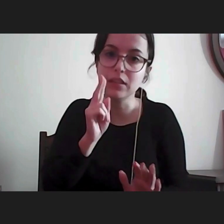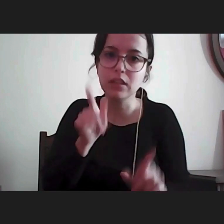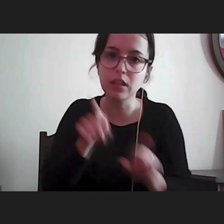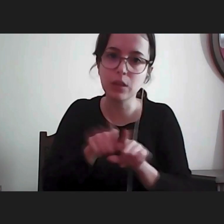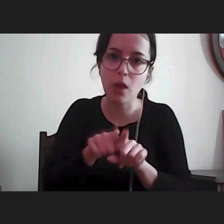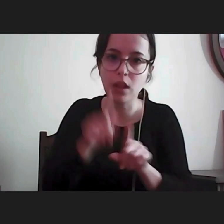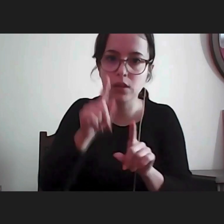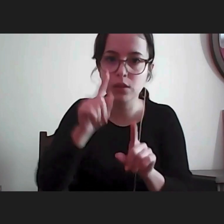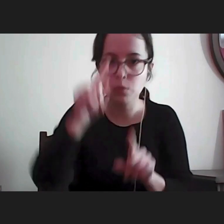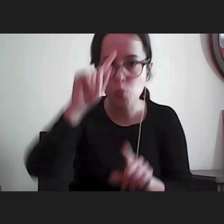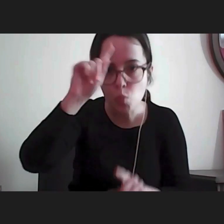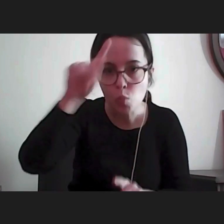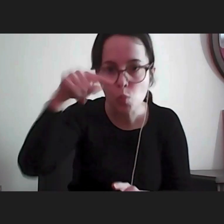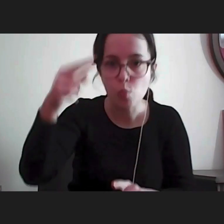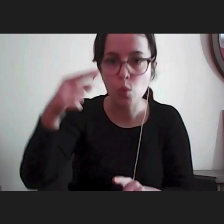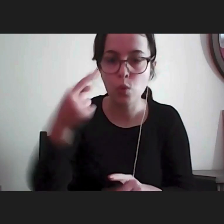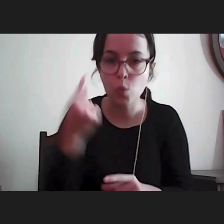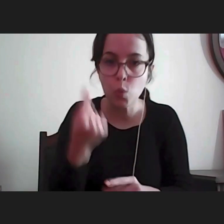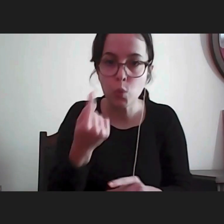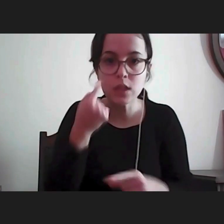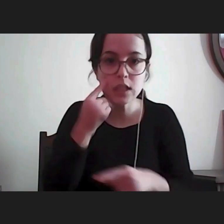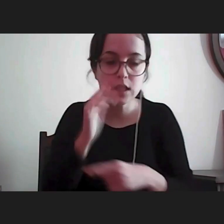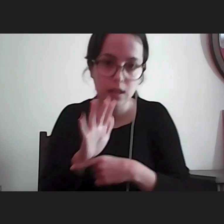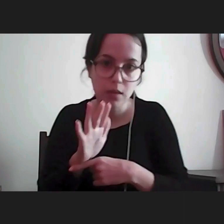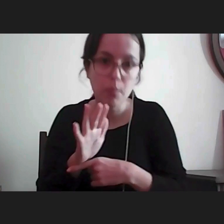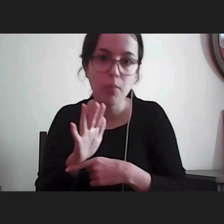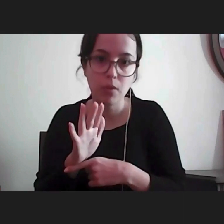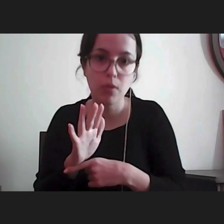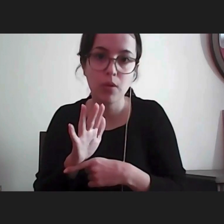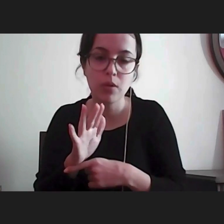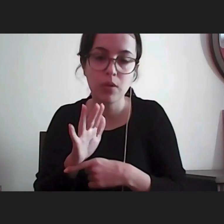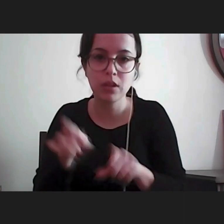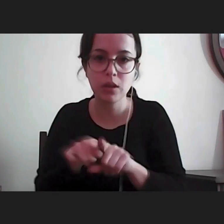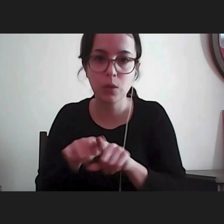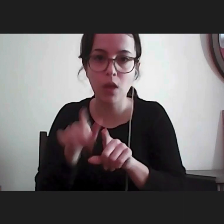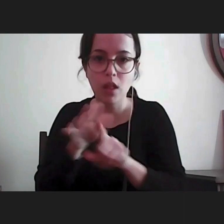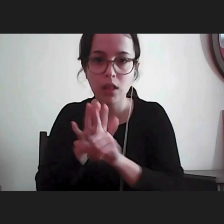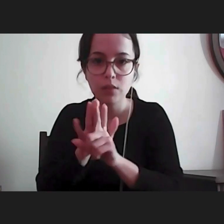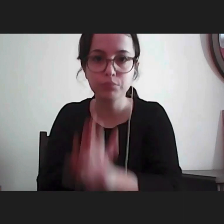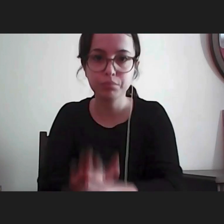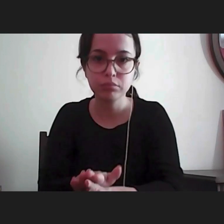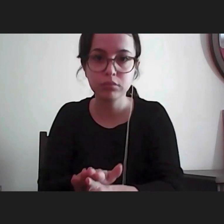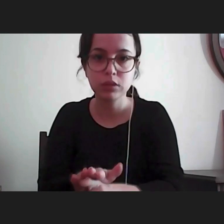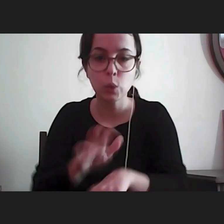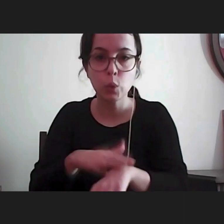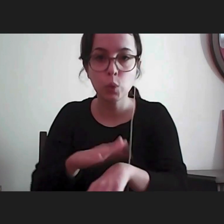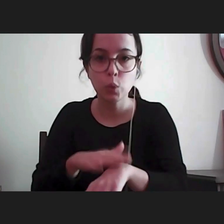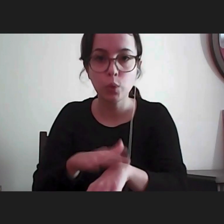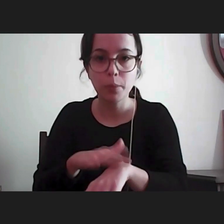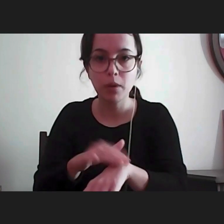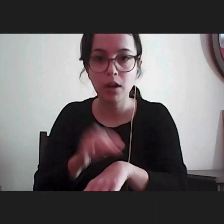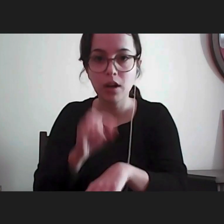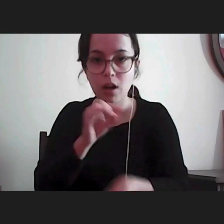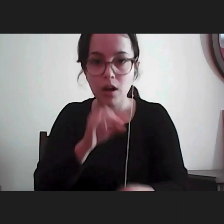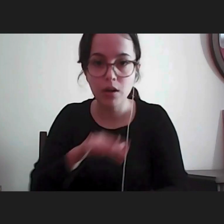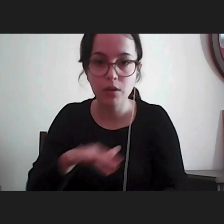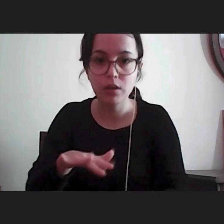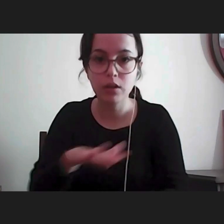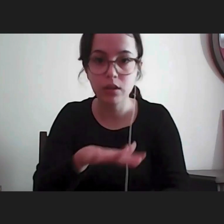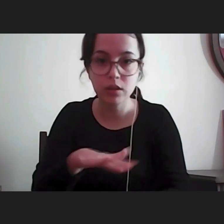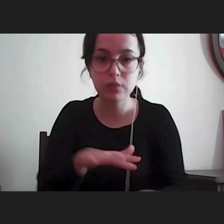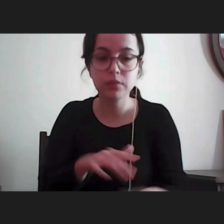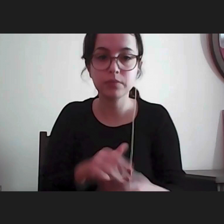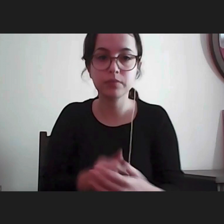exemplo de discriminação por origem em razão da origem territorial era